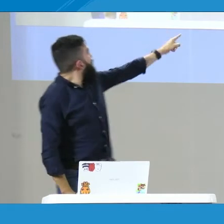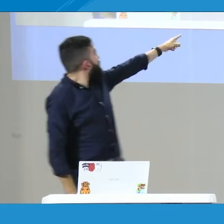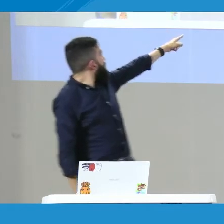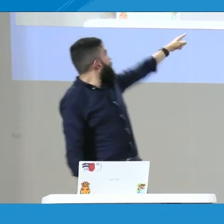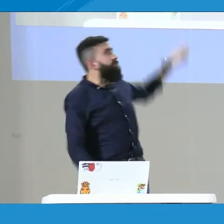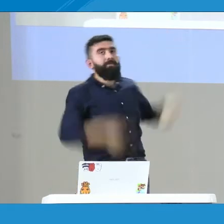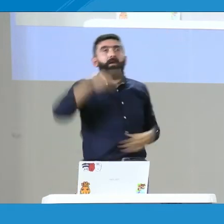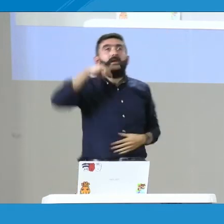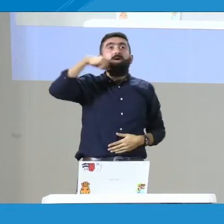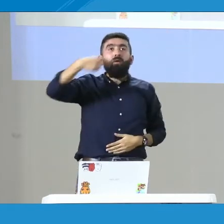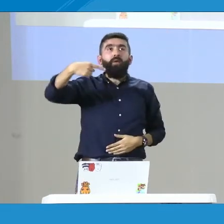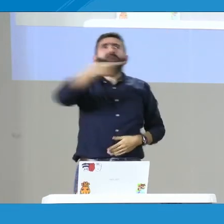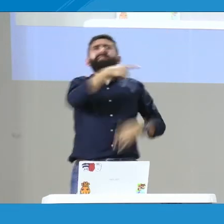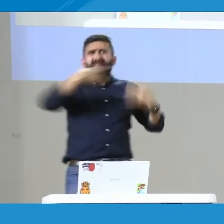sirven para este estudio y esta encuesta.